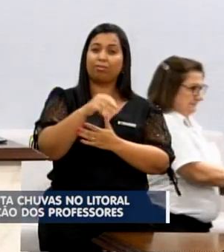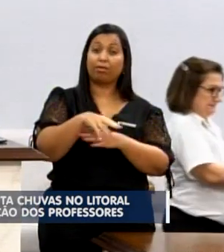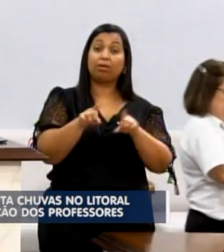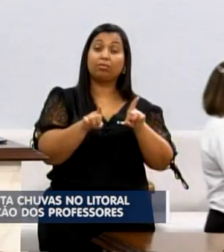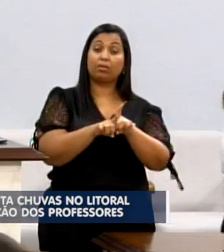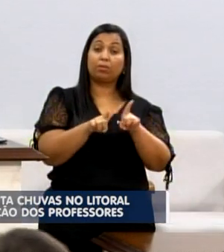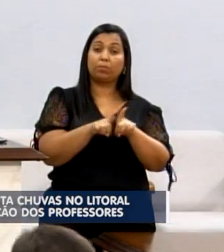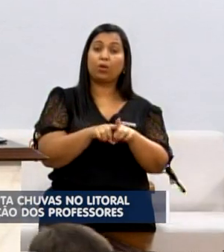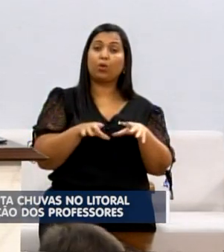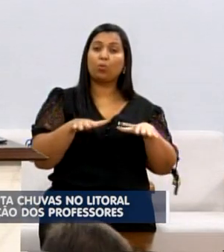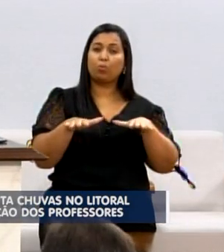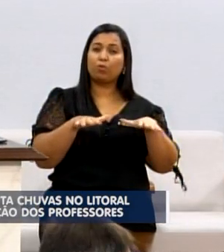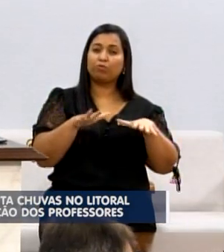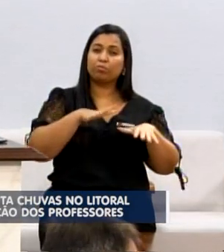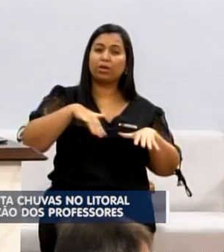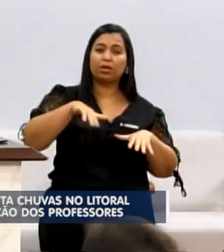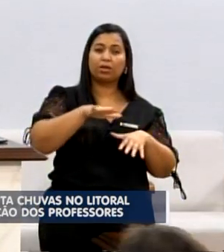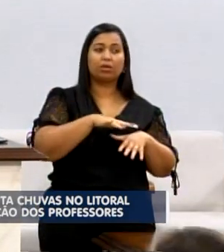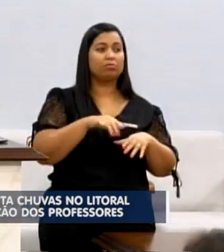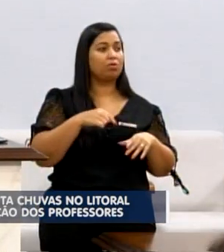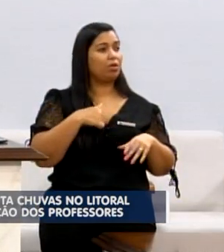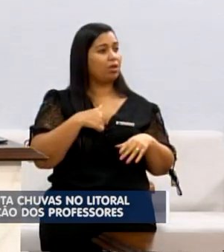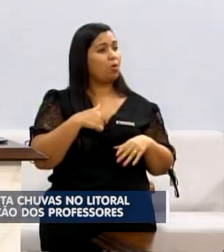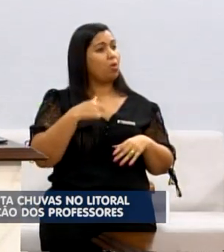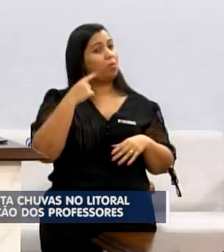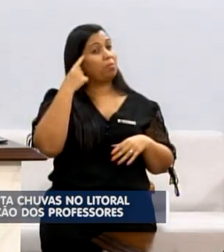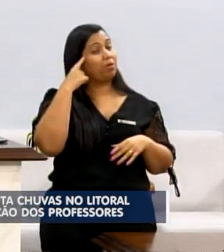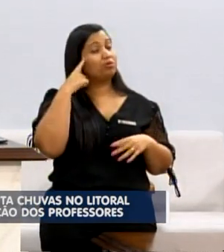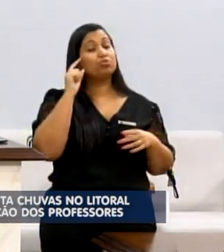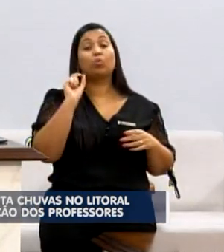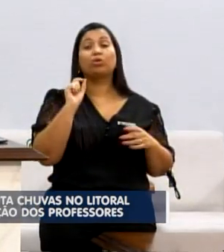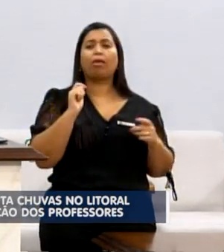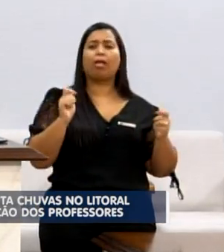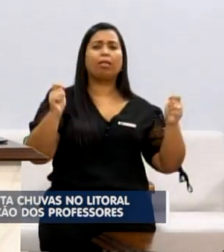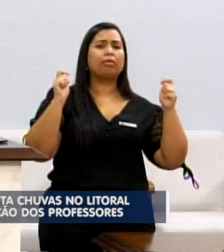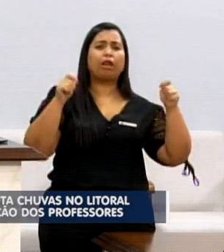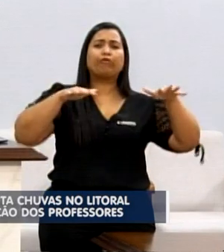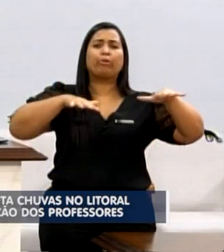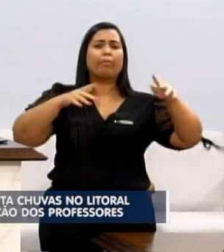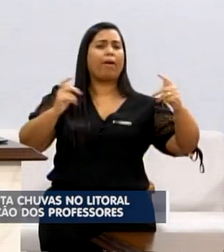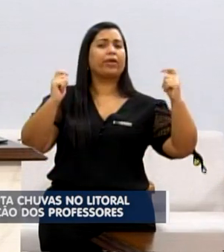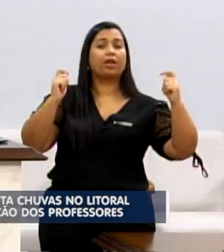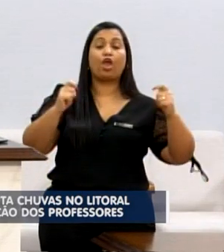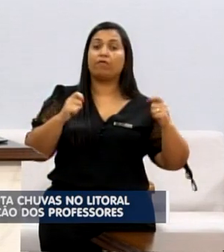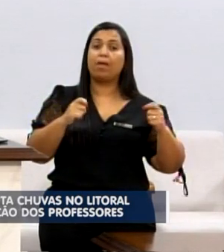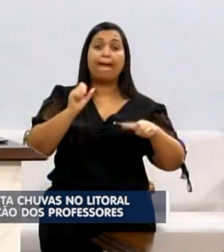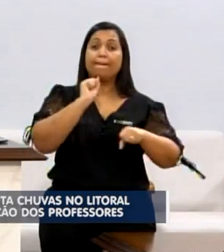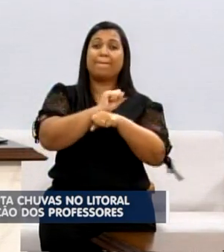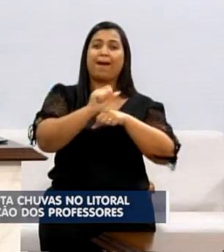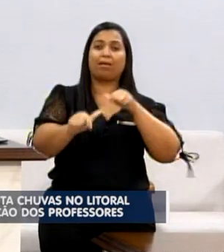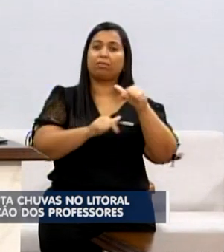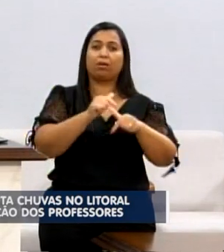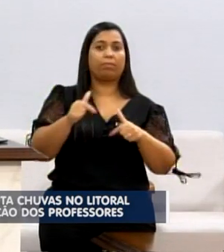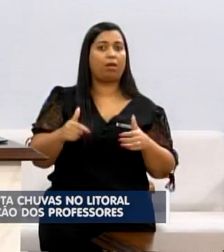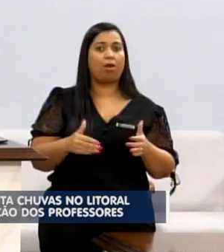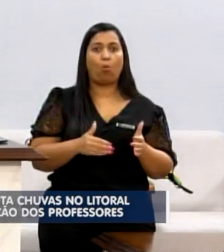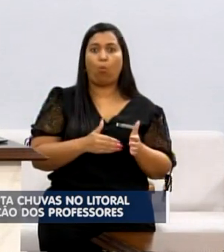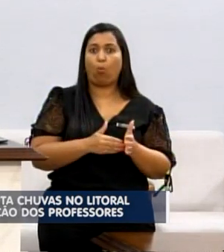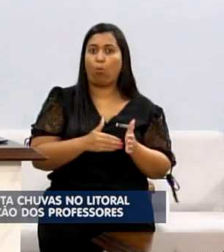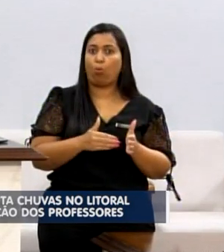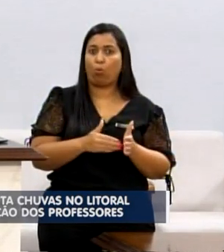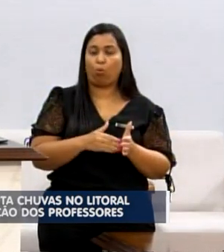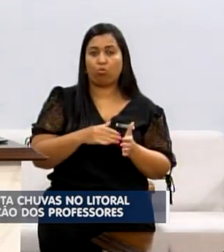sou, acho que a greve é o último recurso, eu sei que os professores também